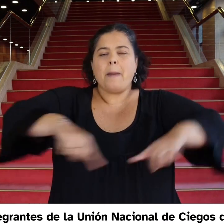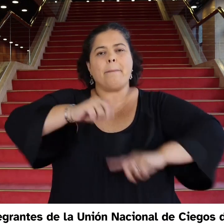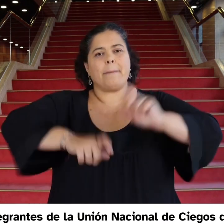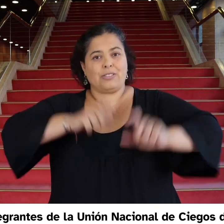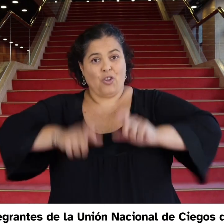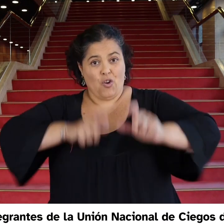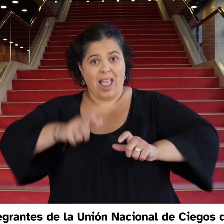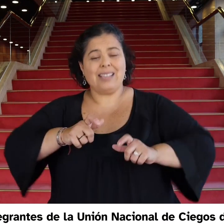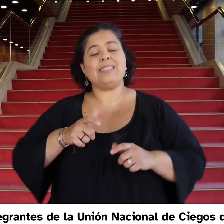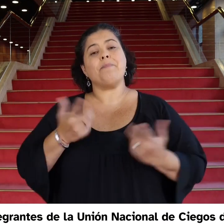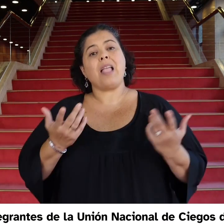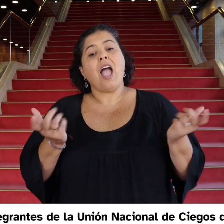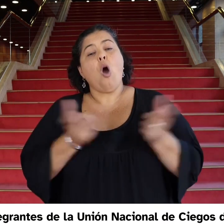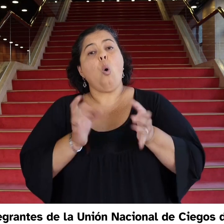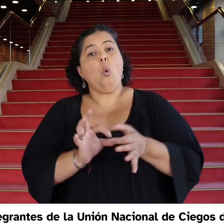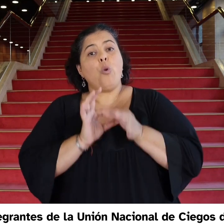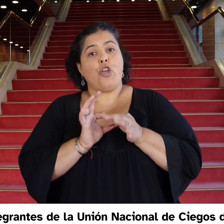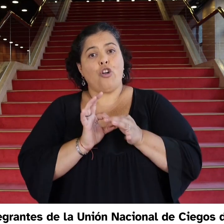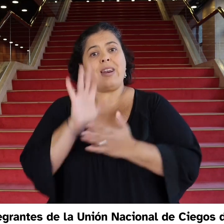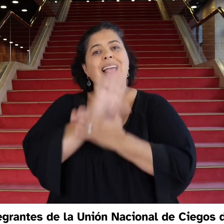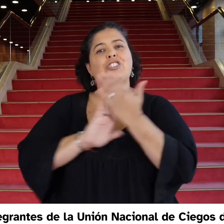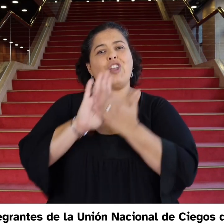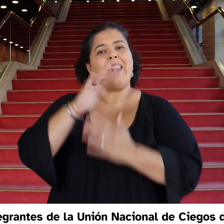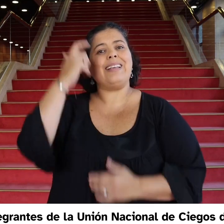guiarán a los espectadores a su butaca en la sala.